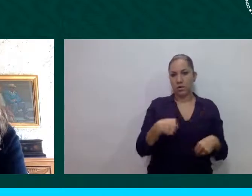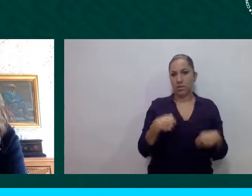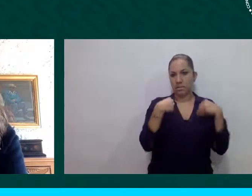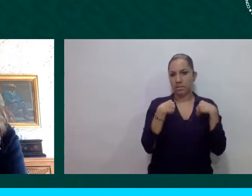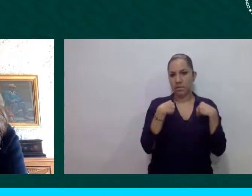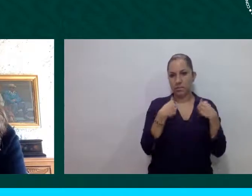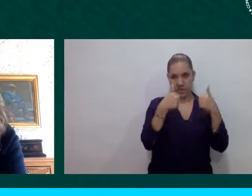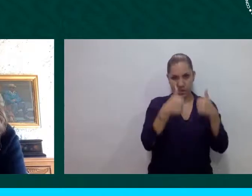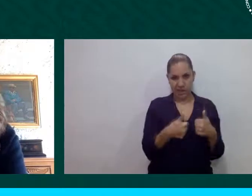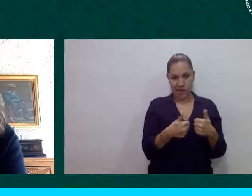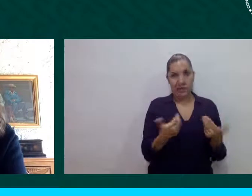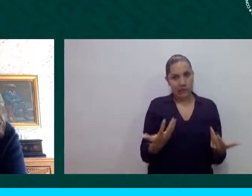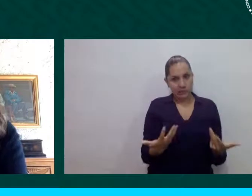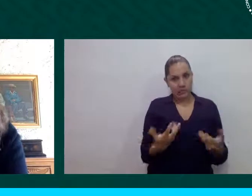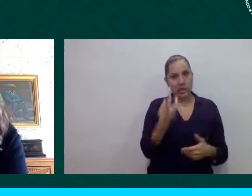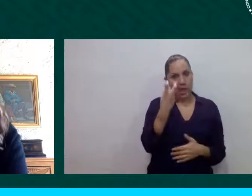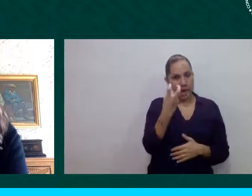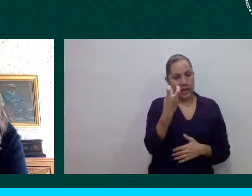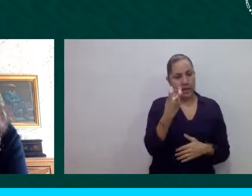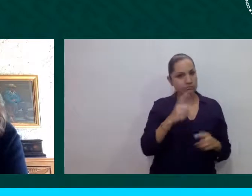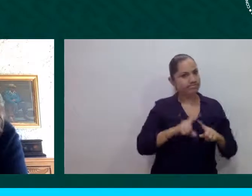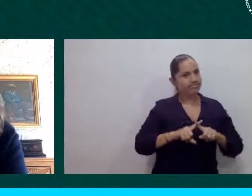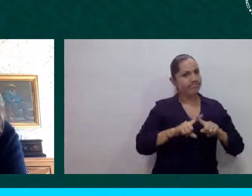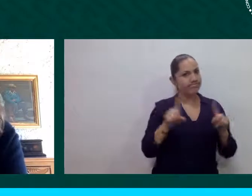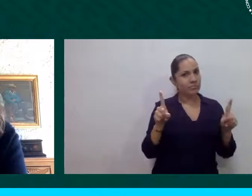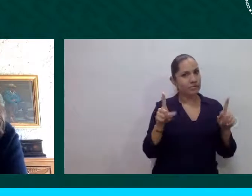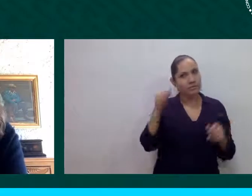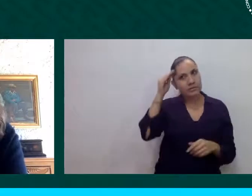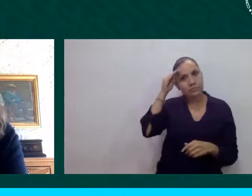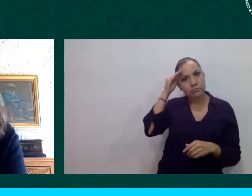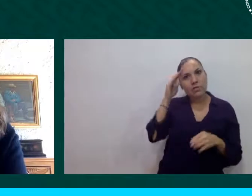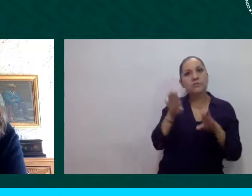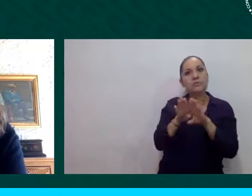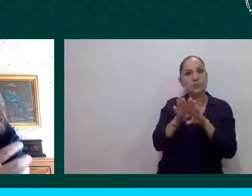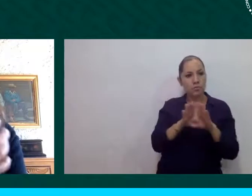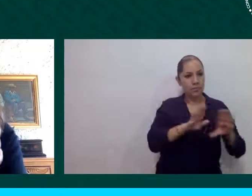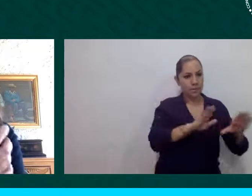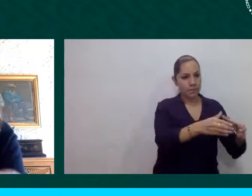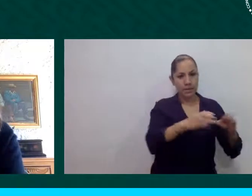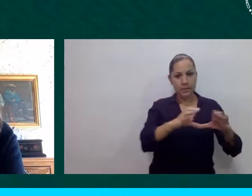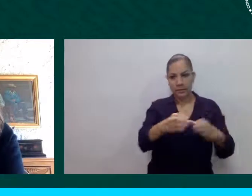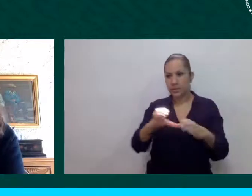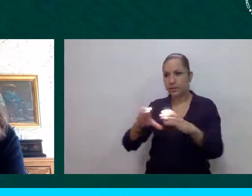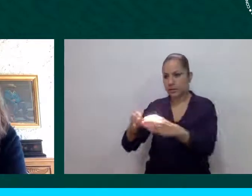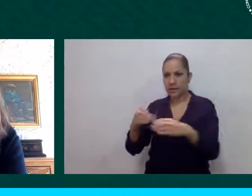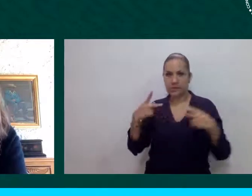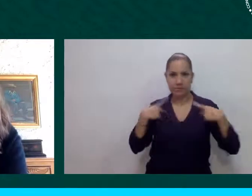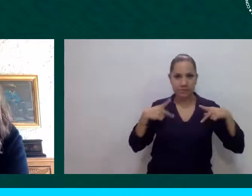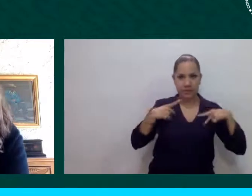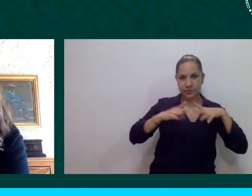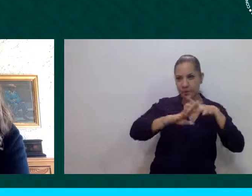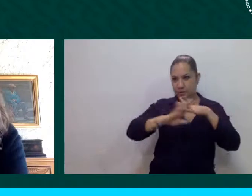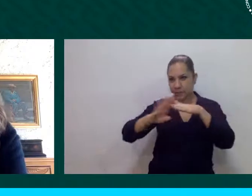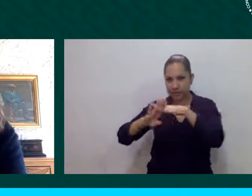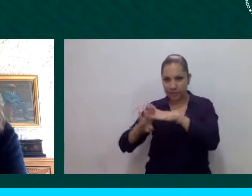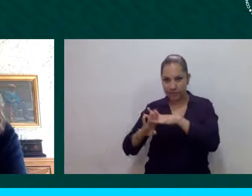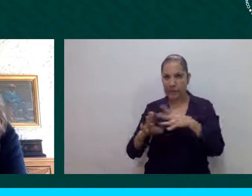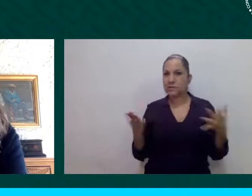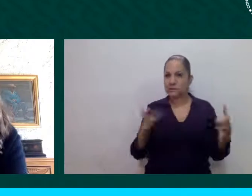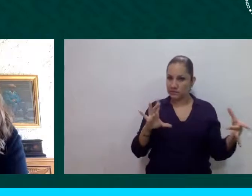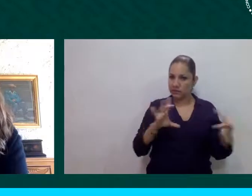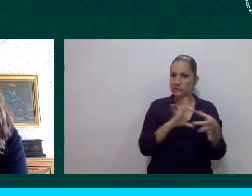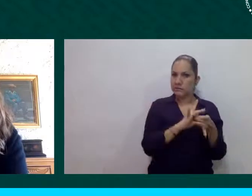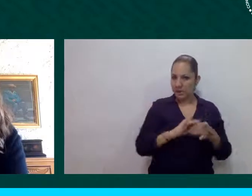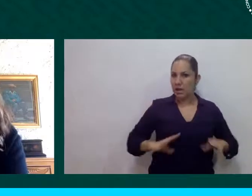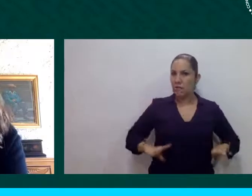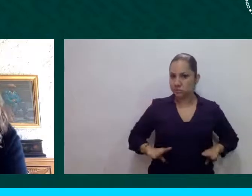poblaciones en situación de movilidad. Desde que inició la pandemia aquí en la Ciudad de México, digamos, ya con medidas específicas por parte del gobierno,